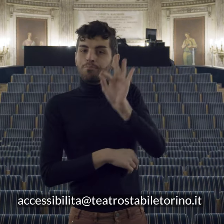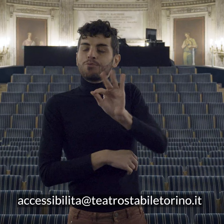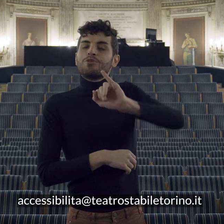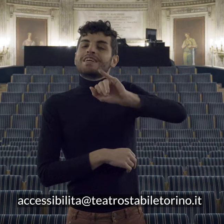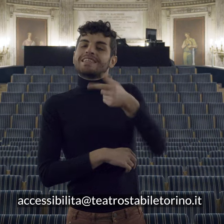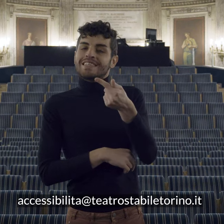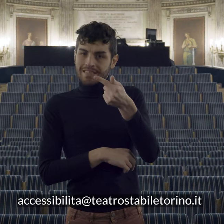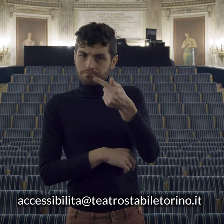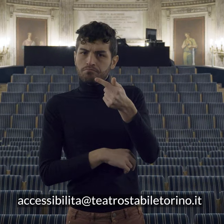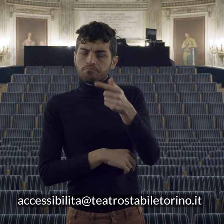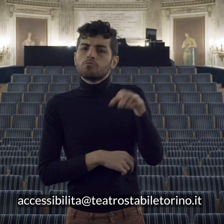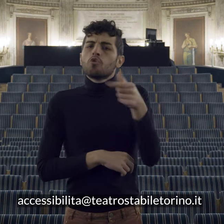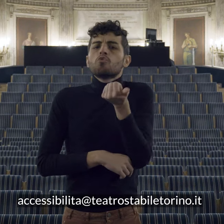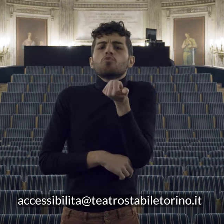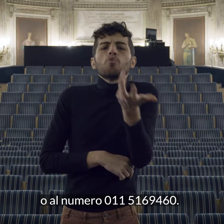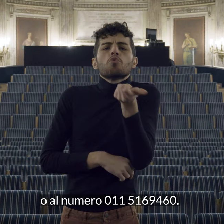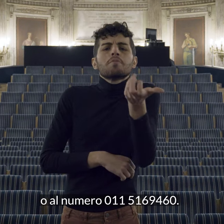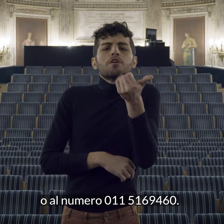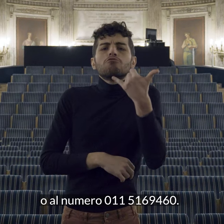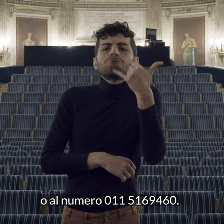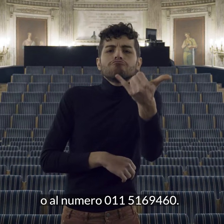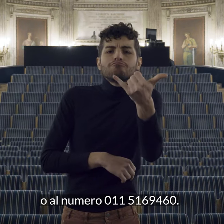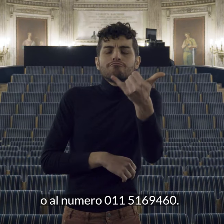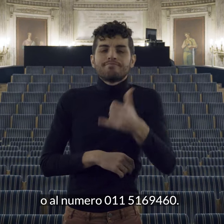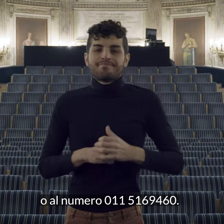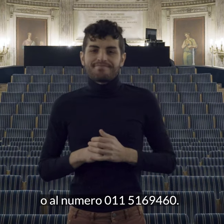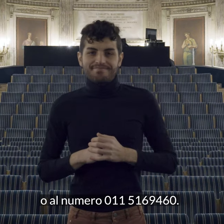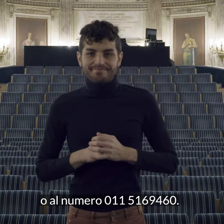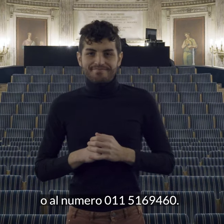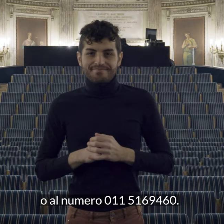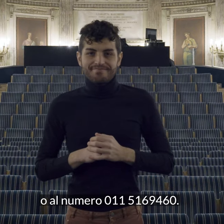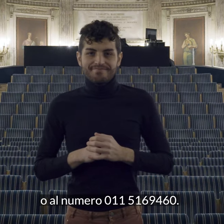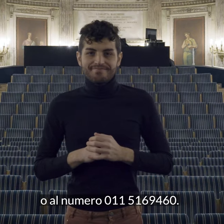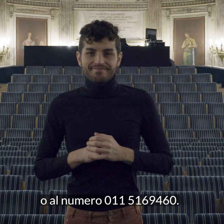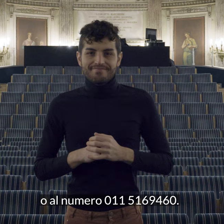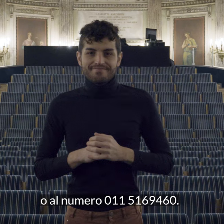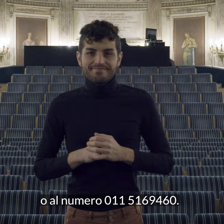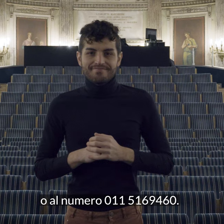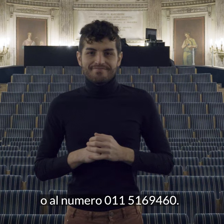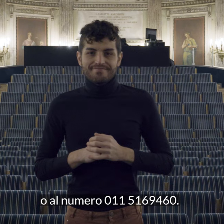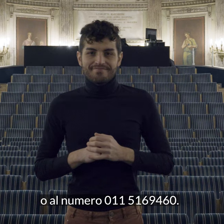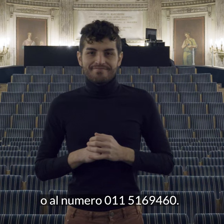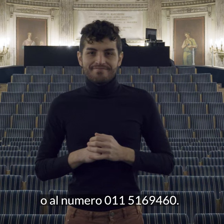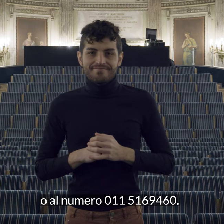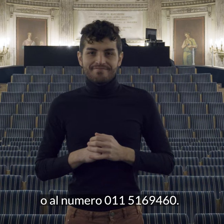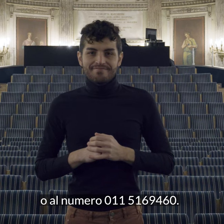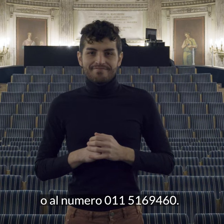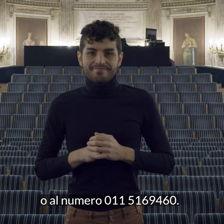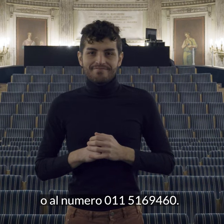teatro stabile torino punto it o al numero 0 11 5 1 6 9 4